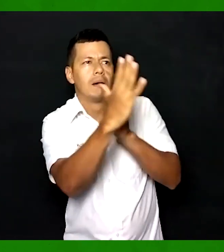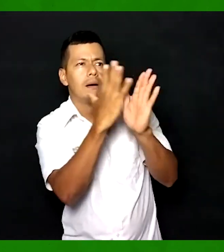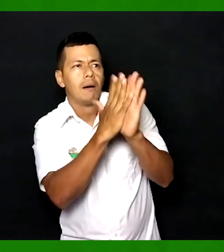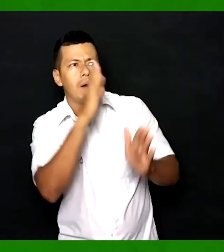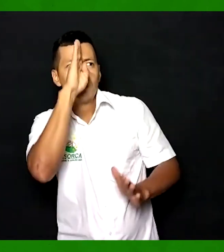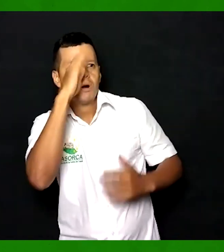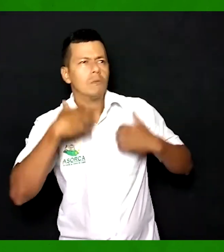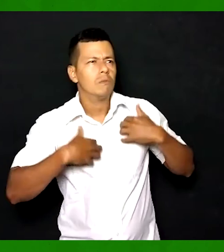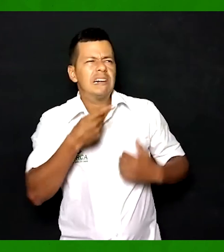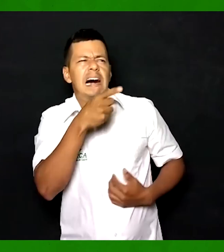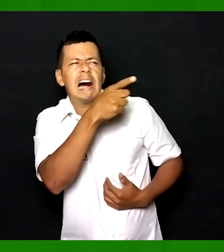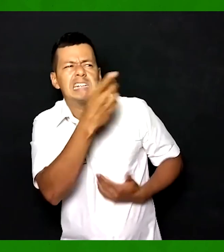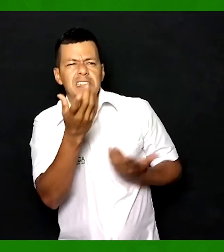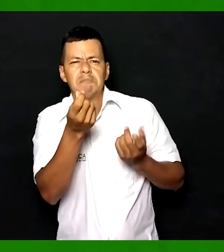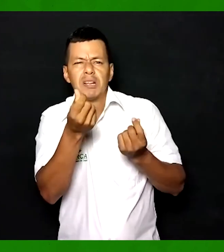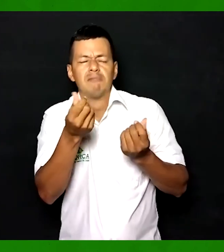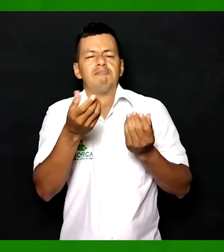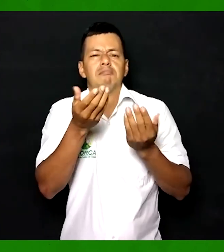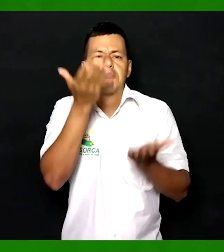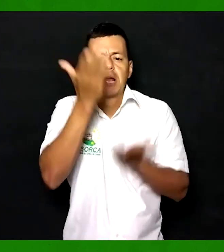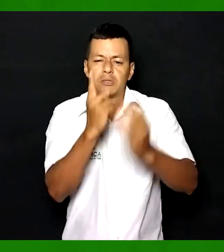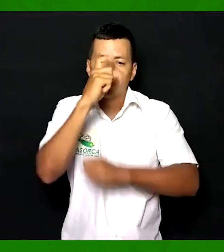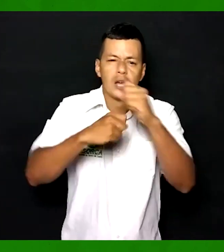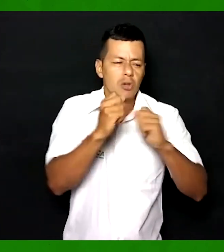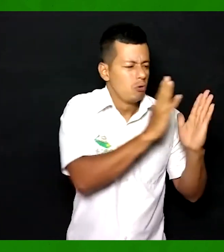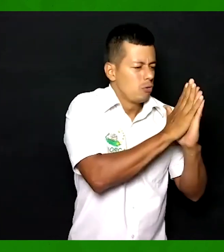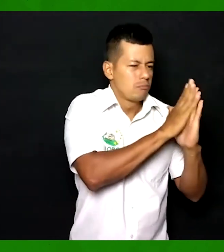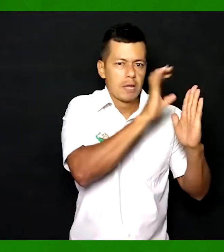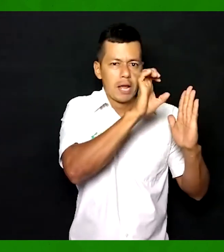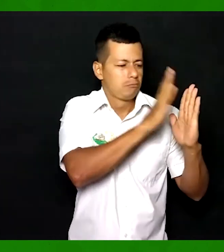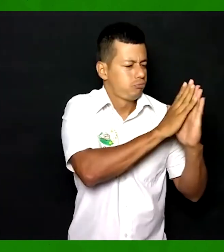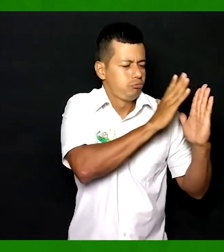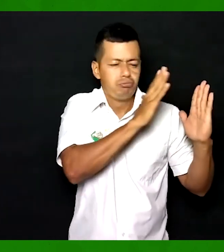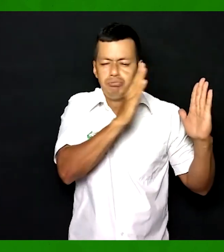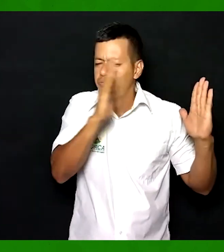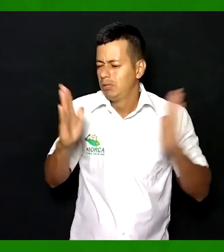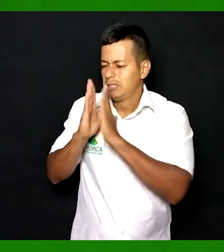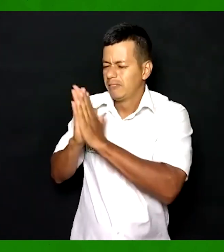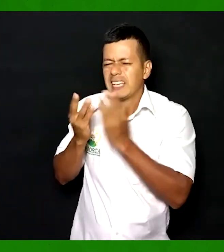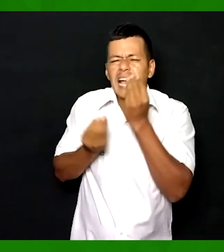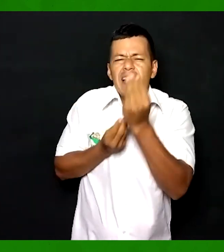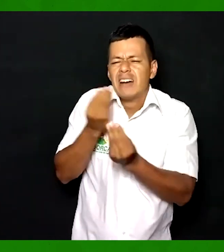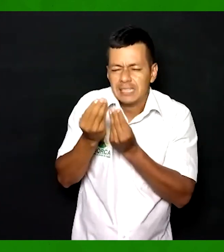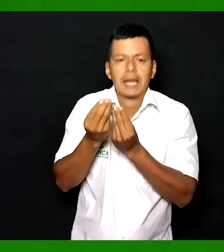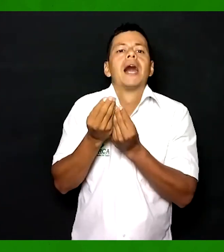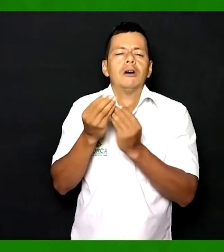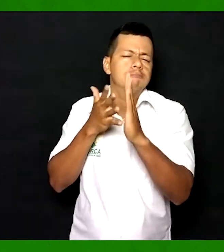respecto a la gestión o información contable de la asociación para la vigencia convocada. Información dada en la Asamblea.